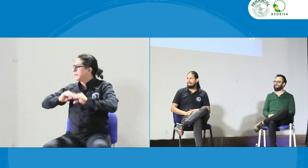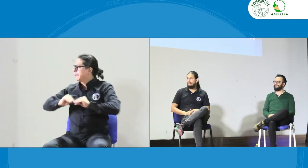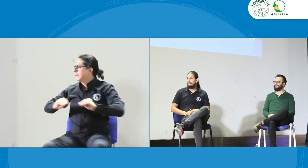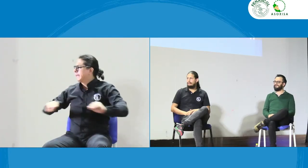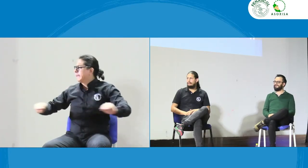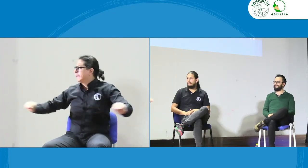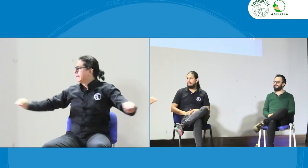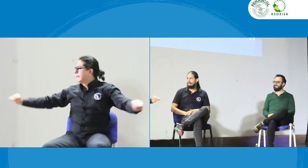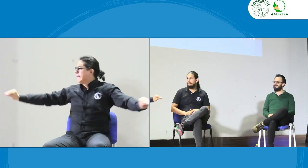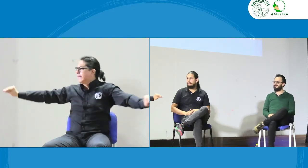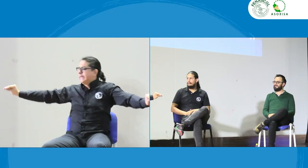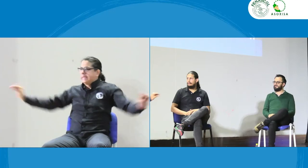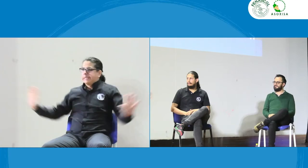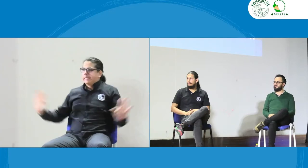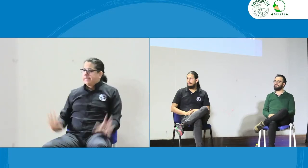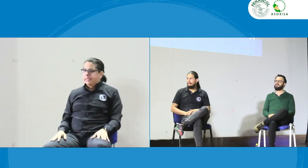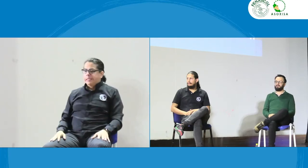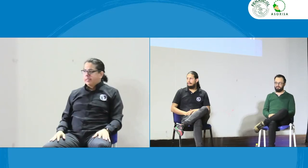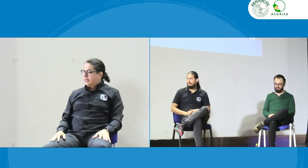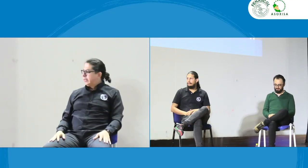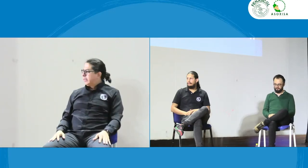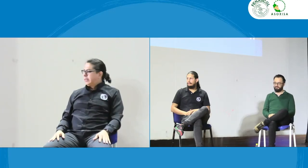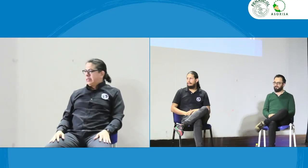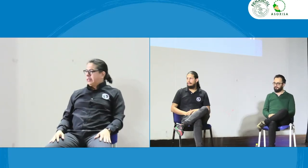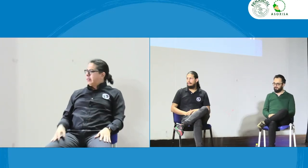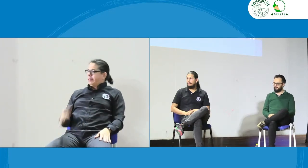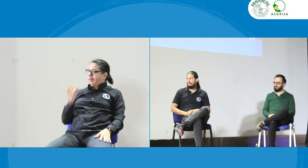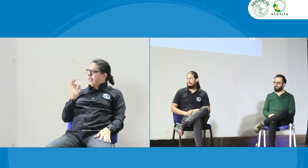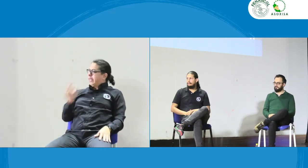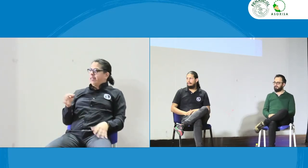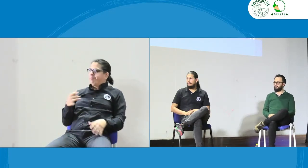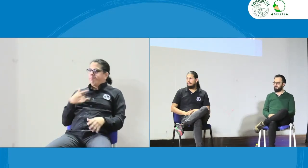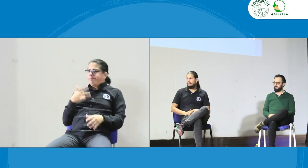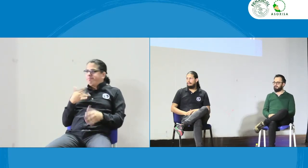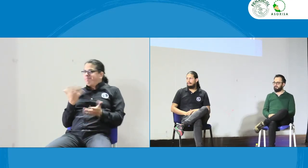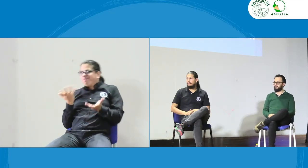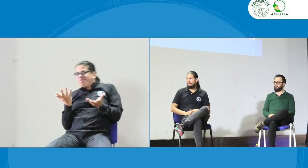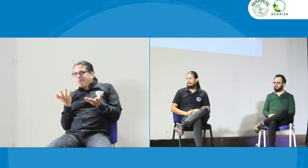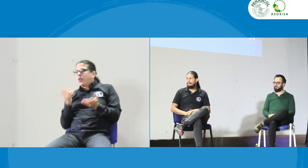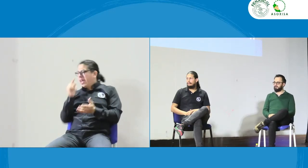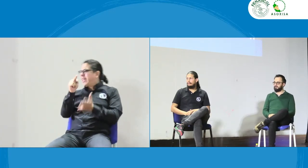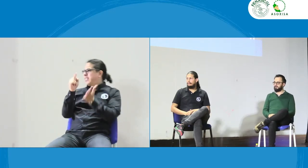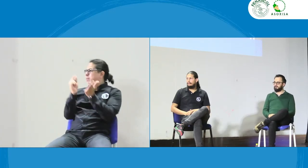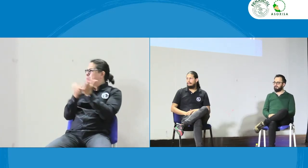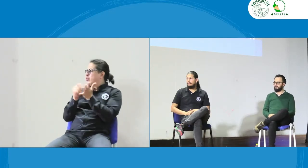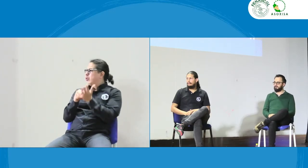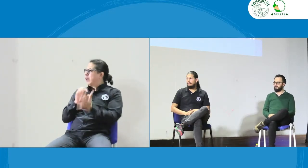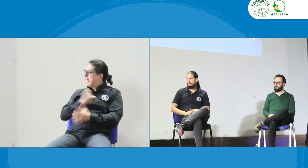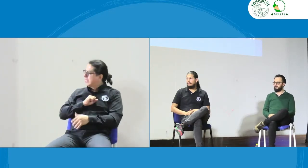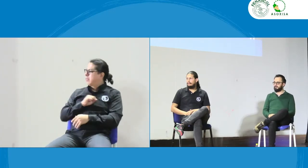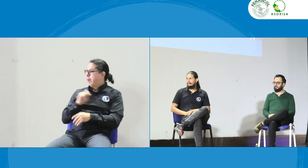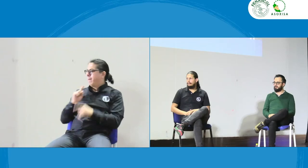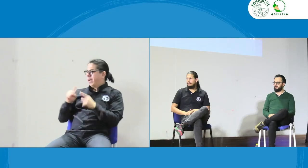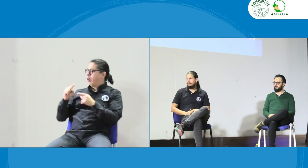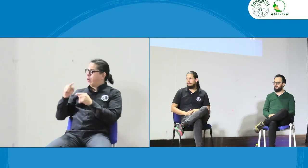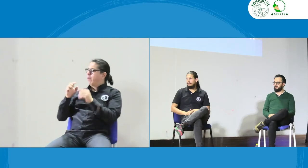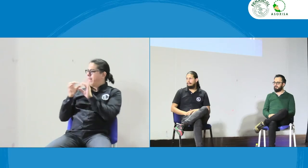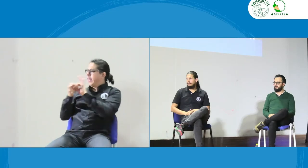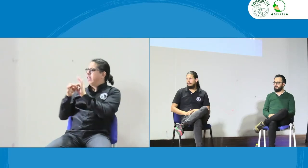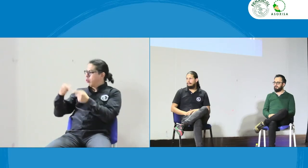pues no los vemos en el panorama han estado muy silenciosos en realidad entonces la verdad pues tenemos